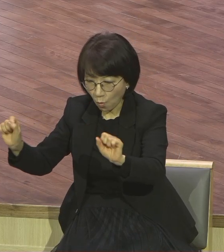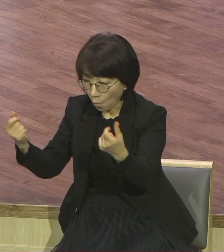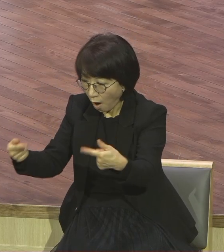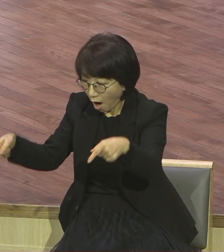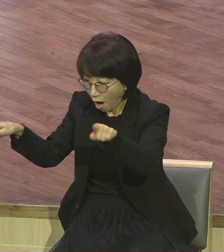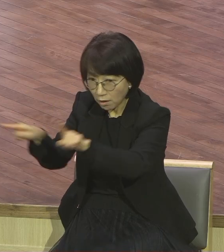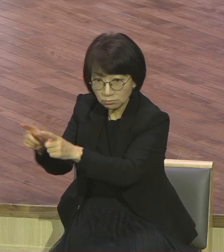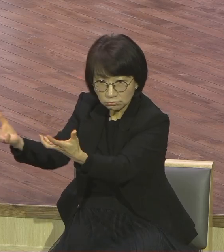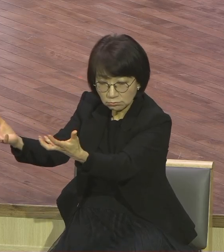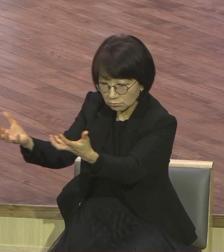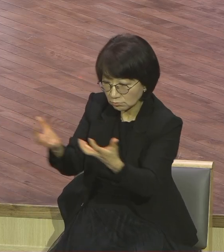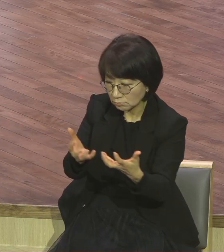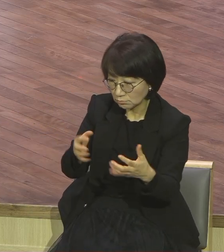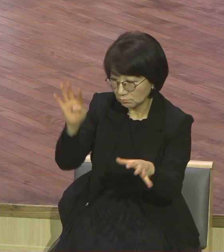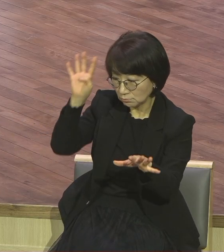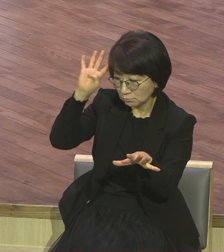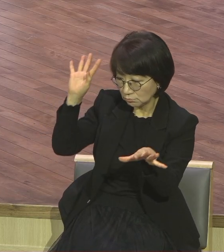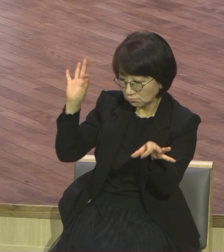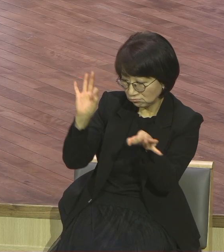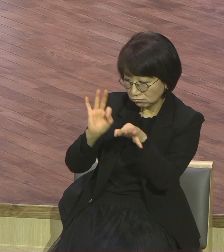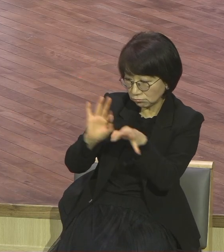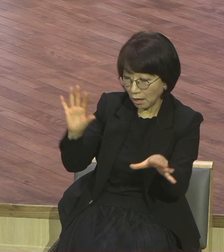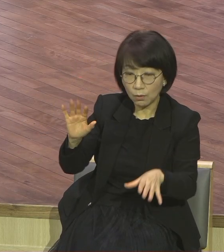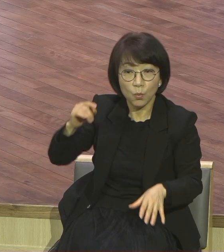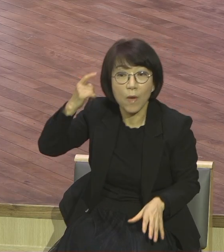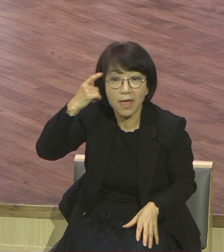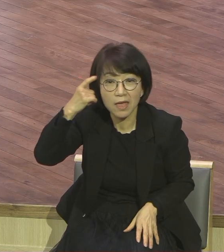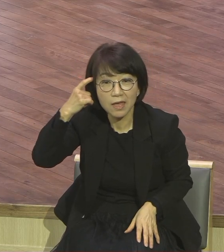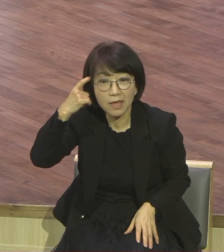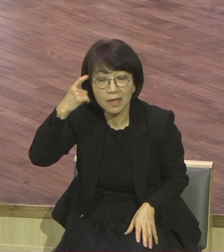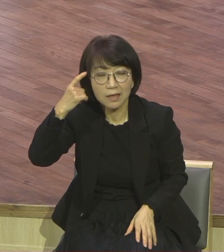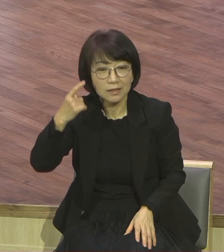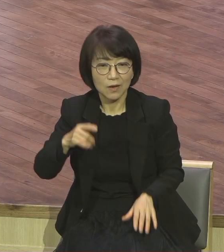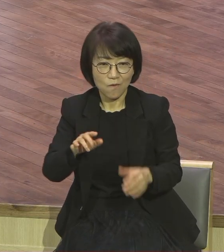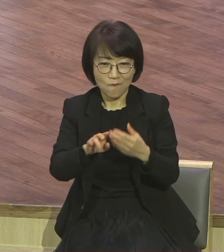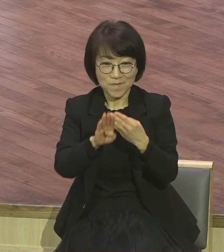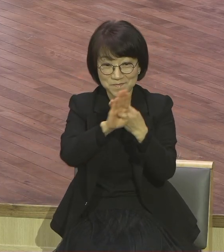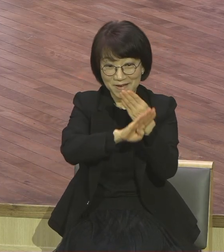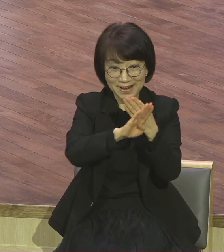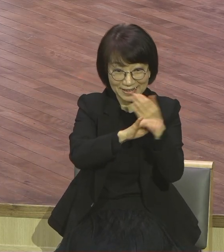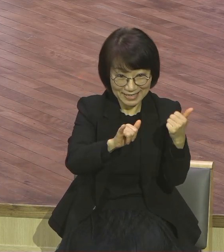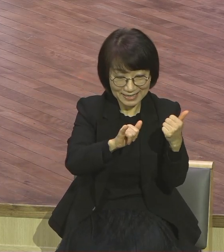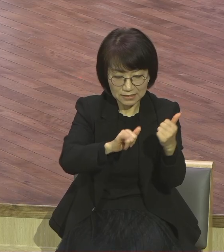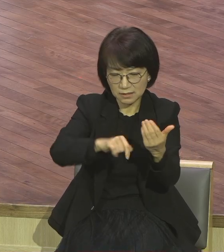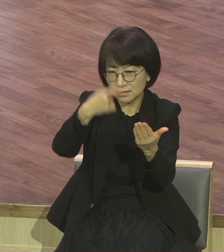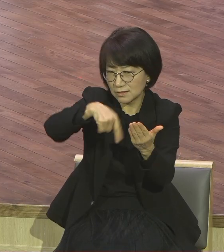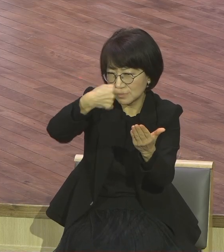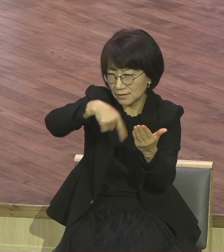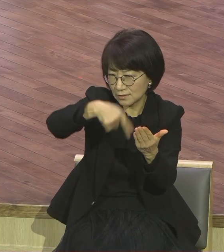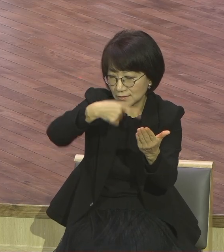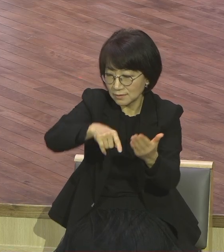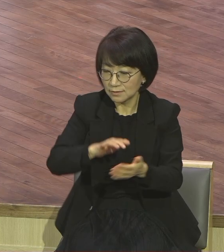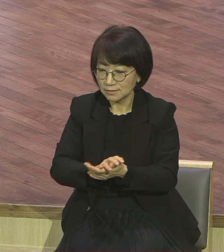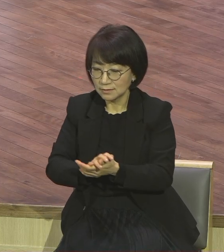없는 드문일이에요. 왜냐하면 이들은 서로 교리가 다릅니다. 상방된 교리와